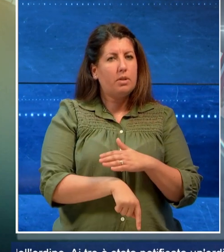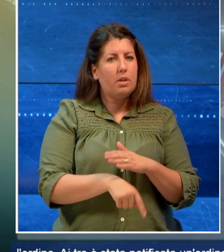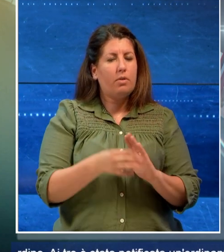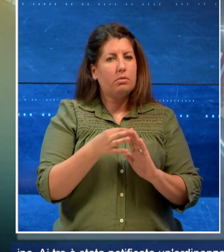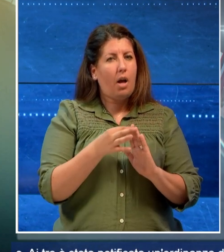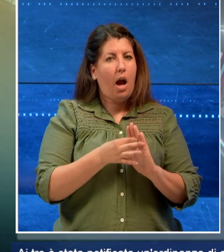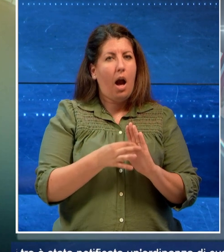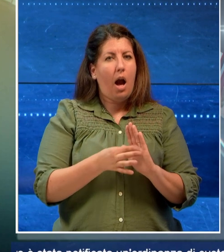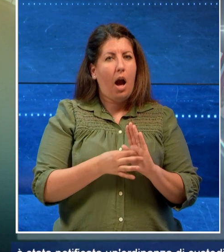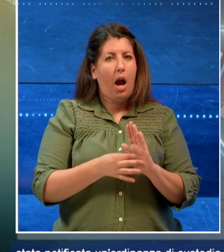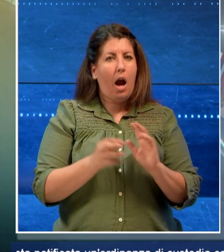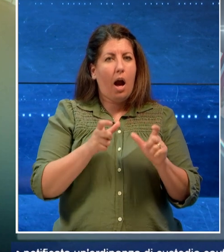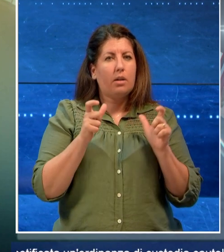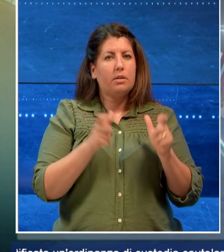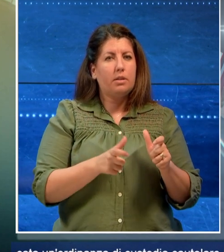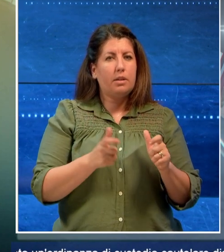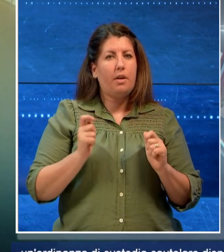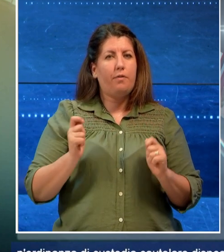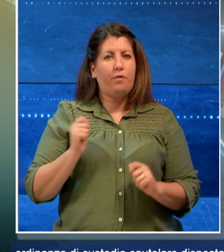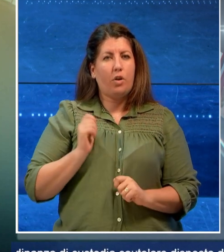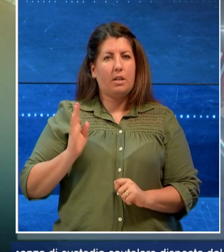delle forze dell'ordine.